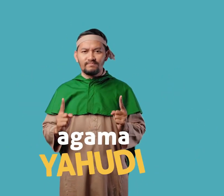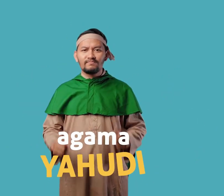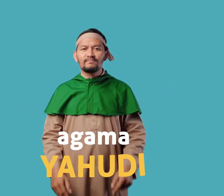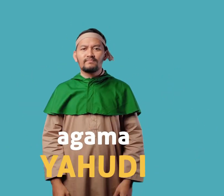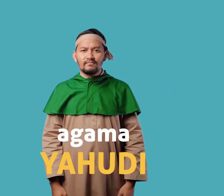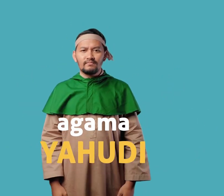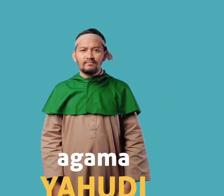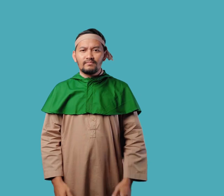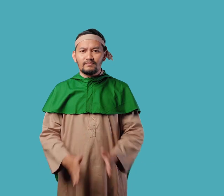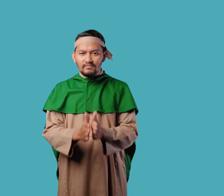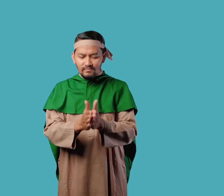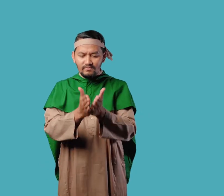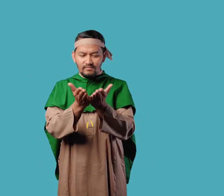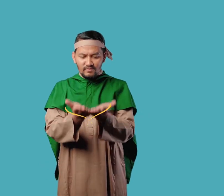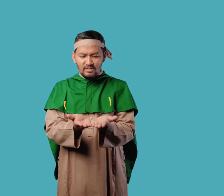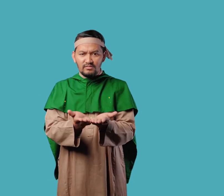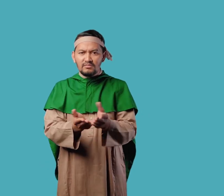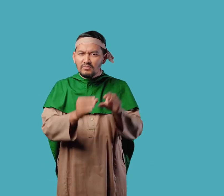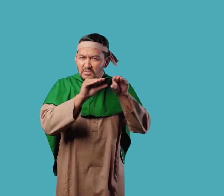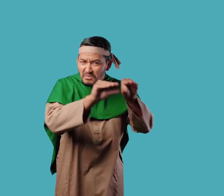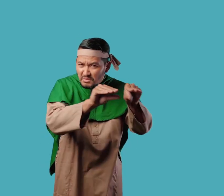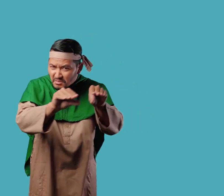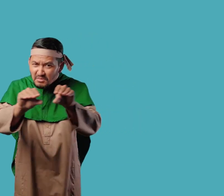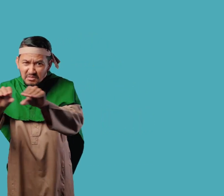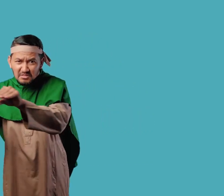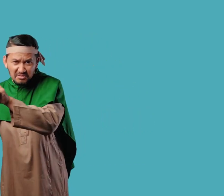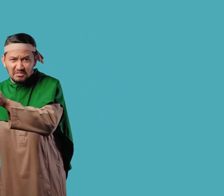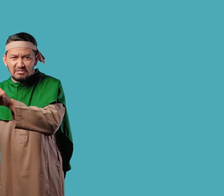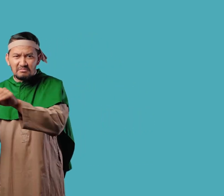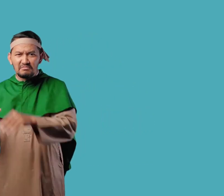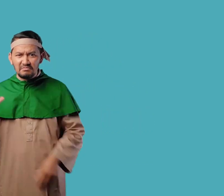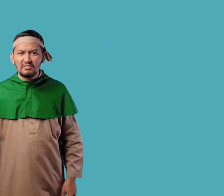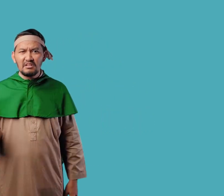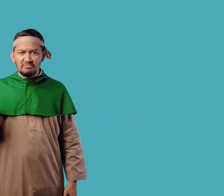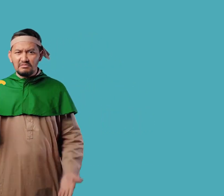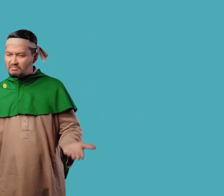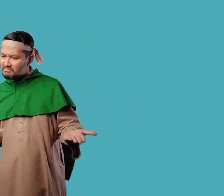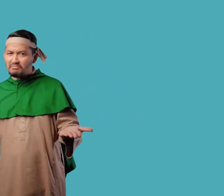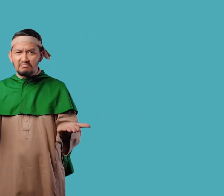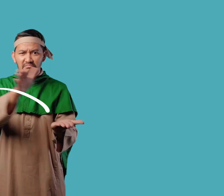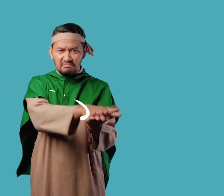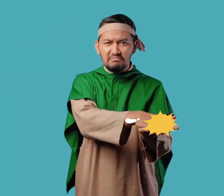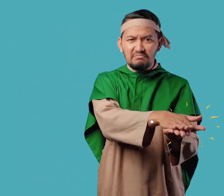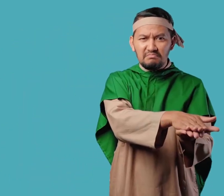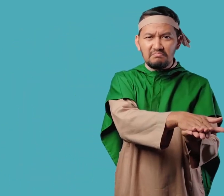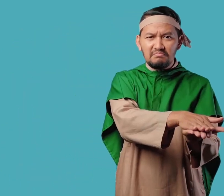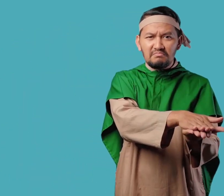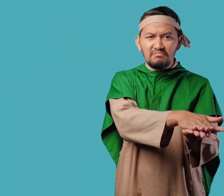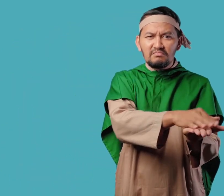Kitab Taurat yang telah diajarkan oleh Nabi sebelumnya Telah diubah oleh para pendeta Yahudi